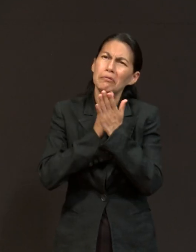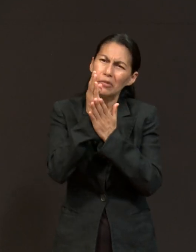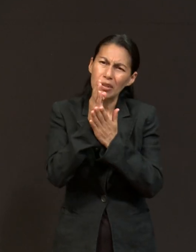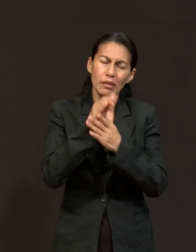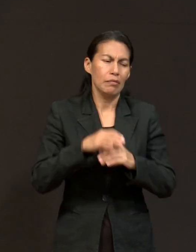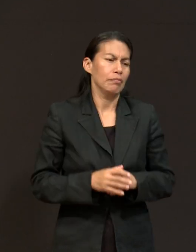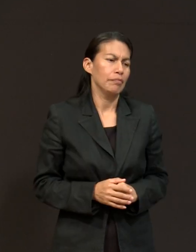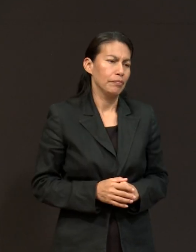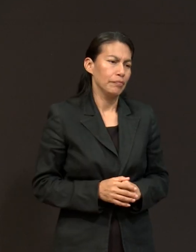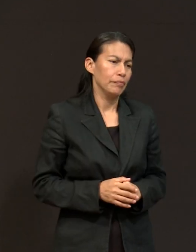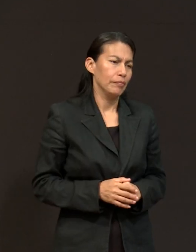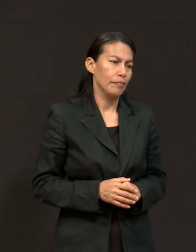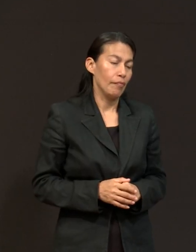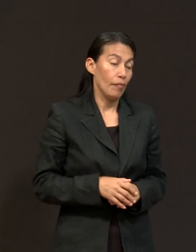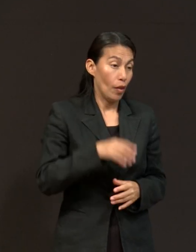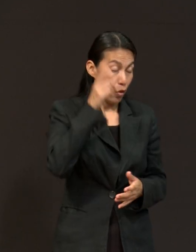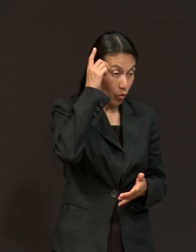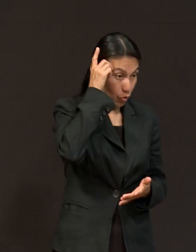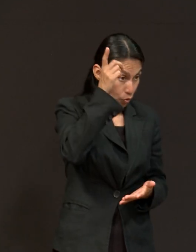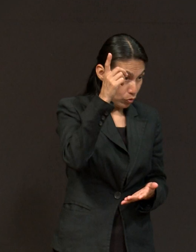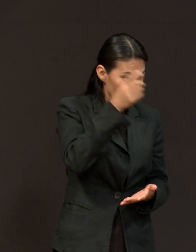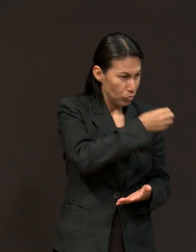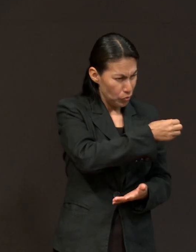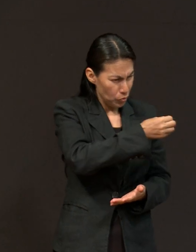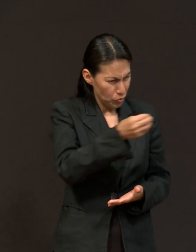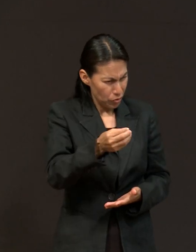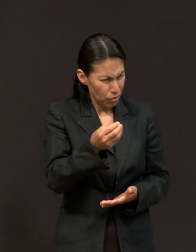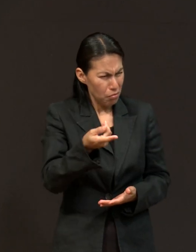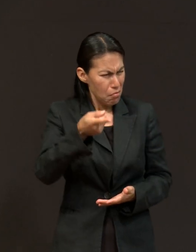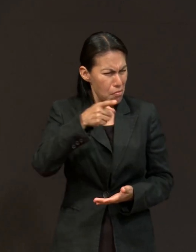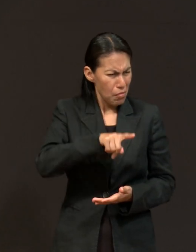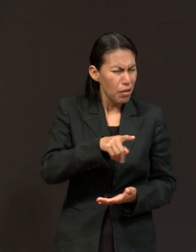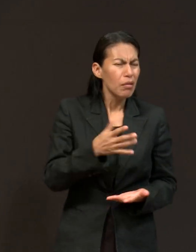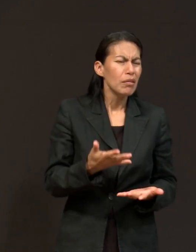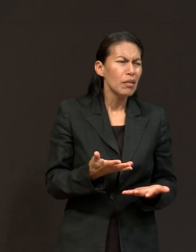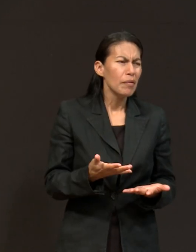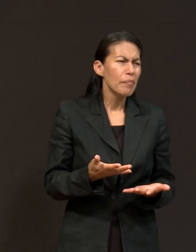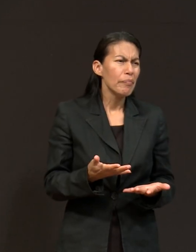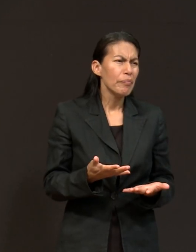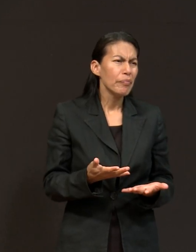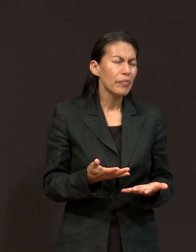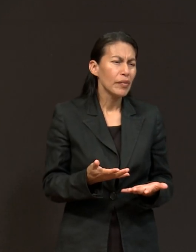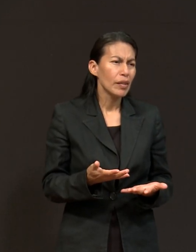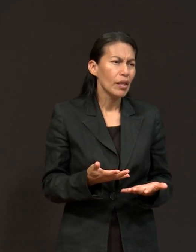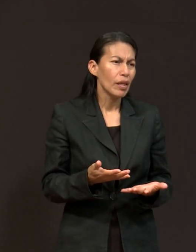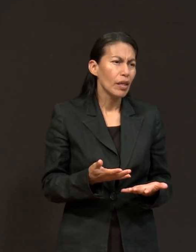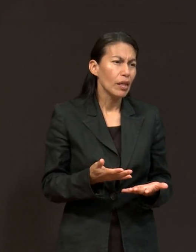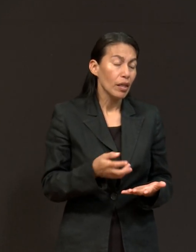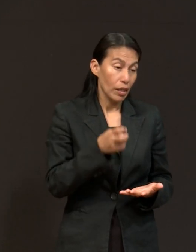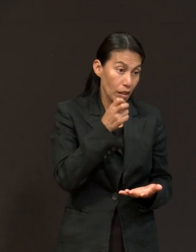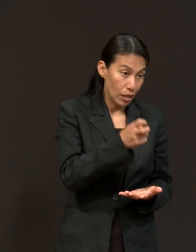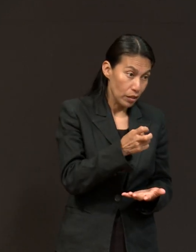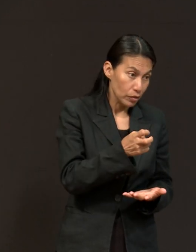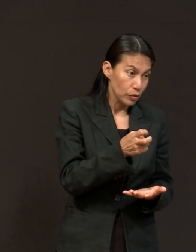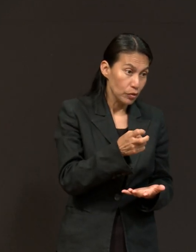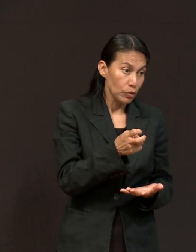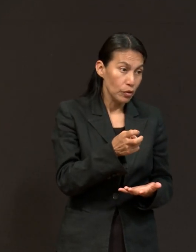Dios, sus órdenes que tiene Dios para nosotros, nos colocan en una situación con que va en contra de la